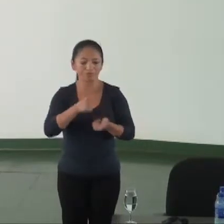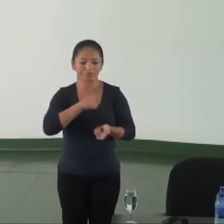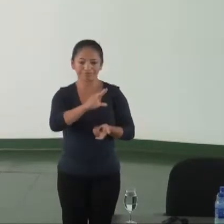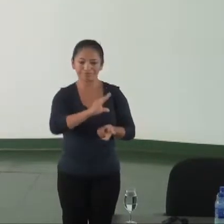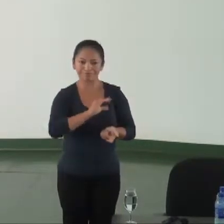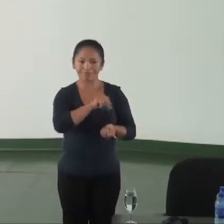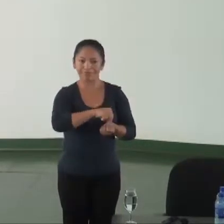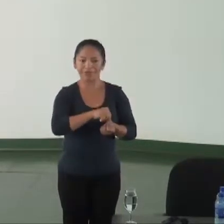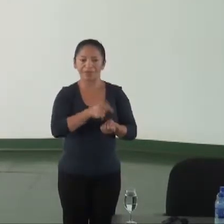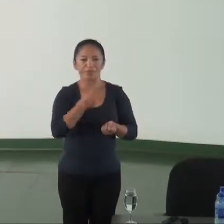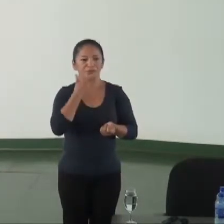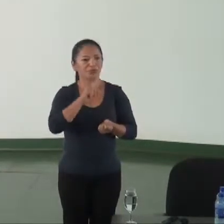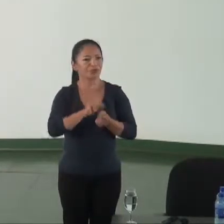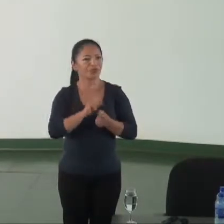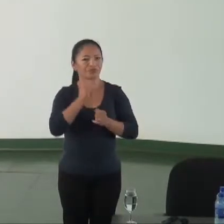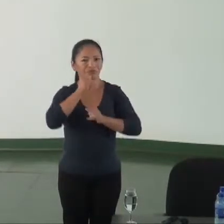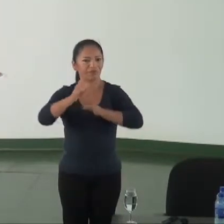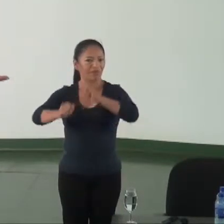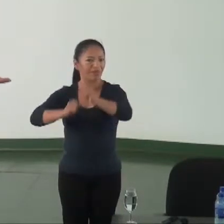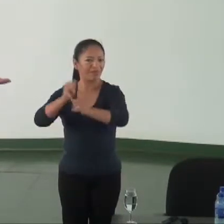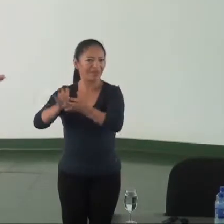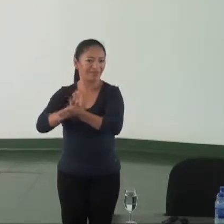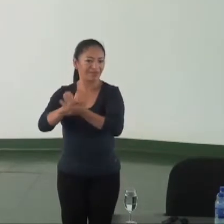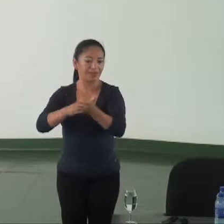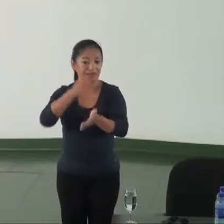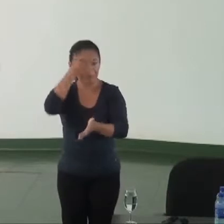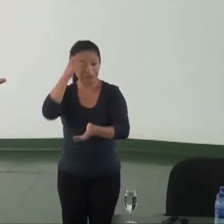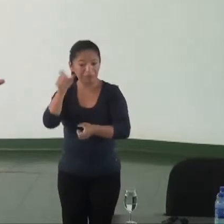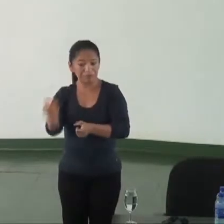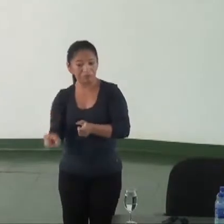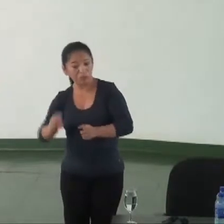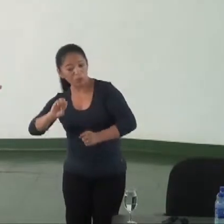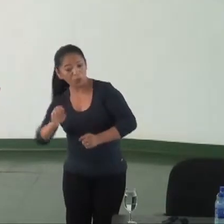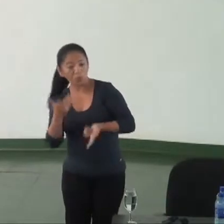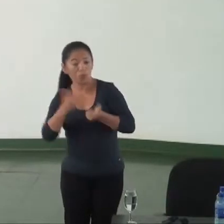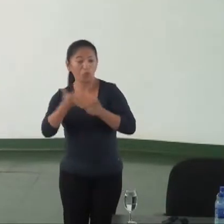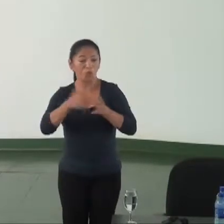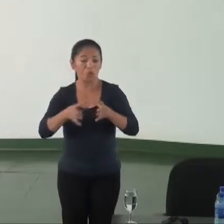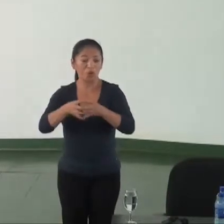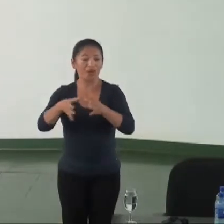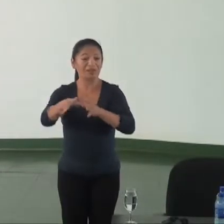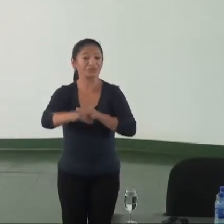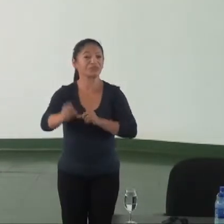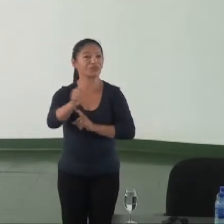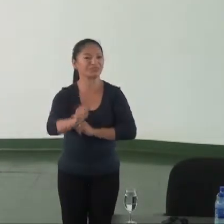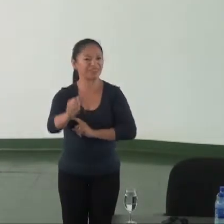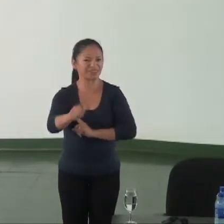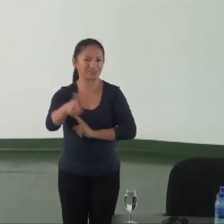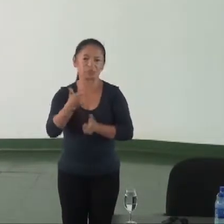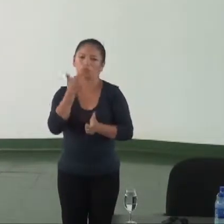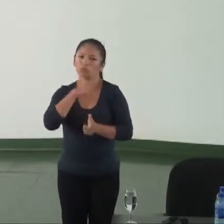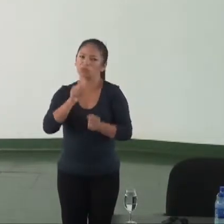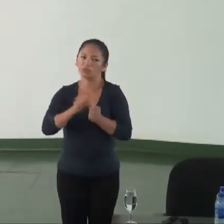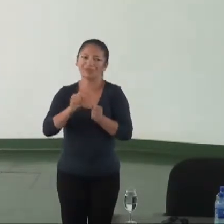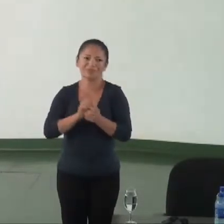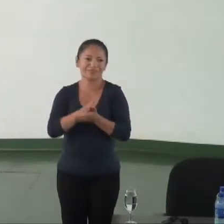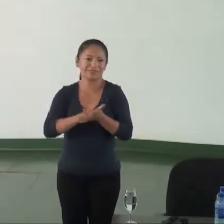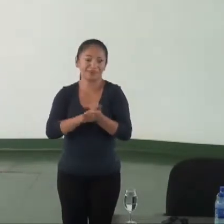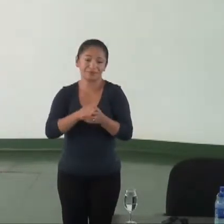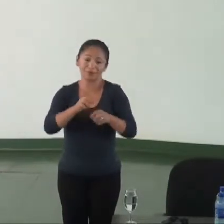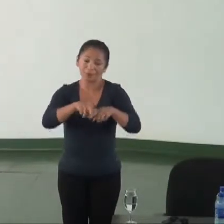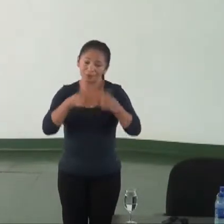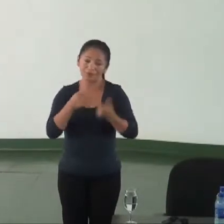deveriam prestar informação não prestam informação e aí o cidadão e a entidade não tem o que fazer e aí então seria o Ministério Público atuar